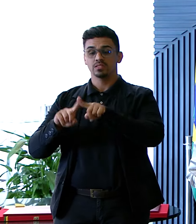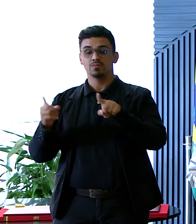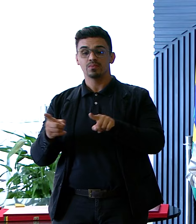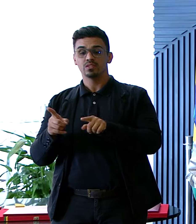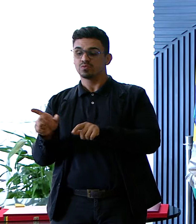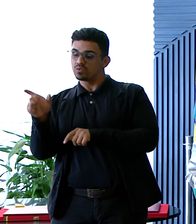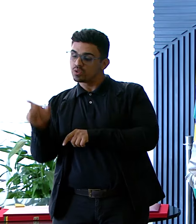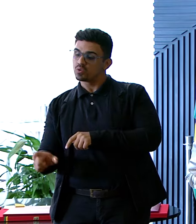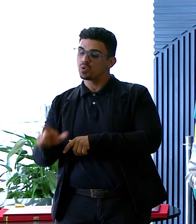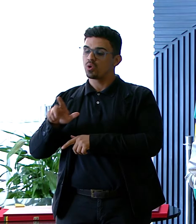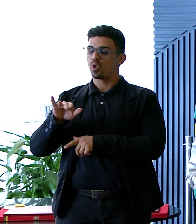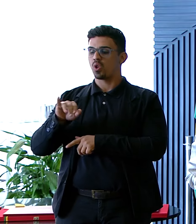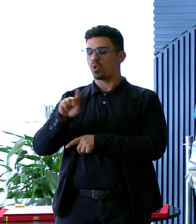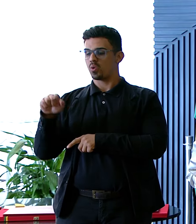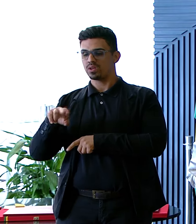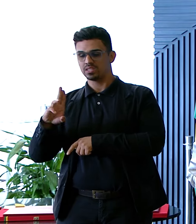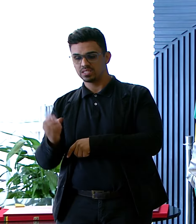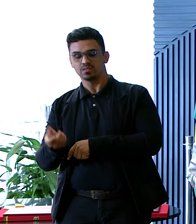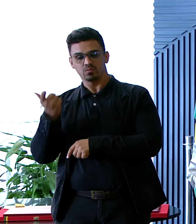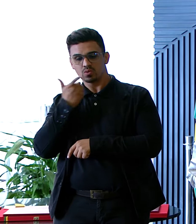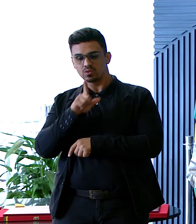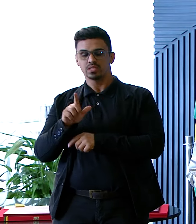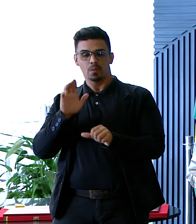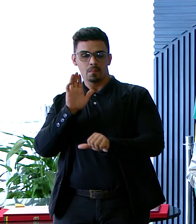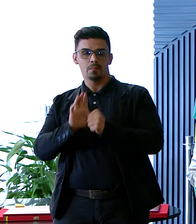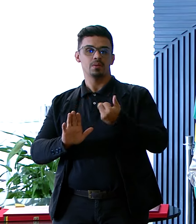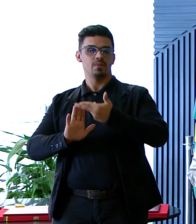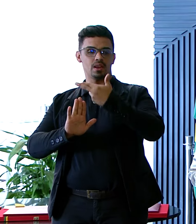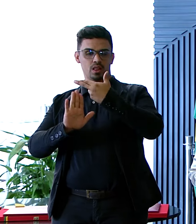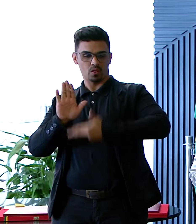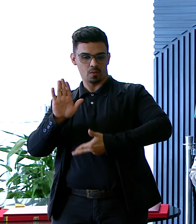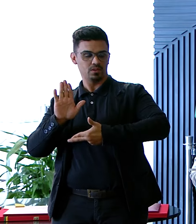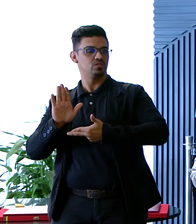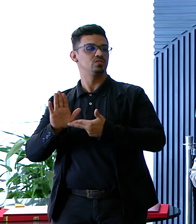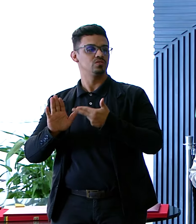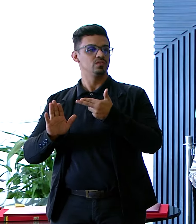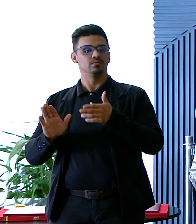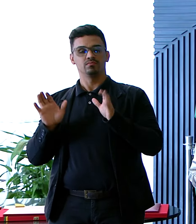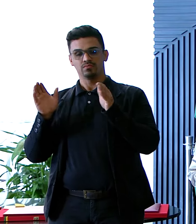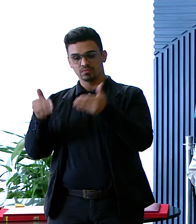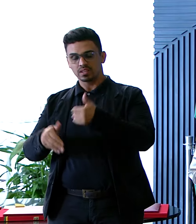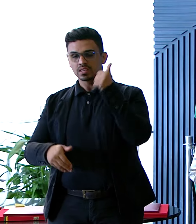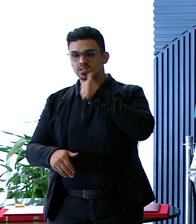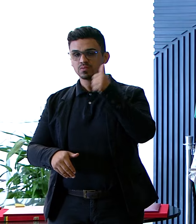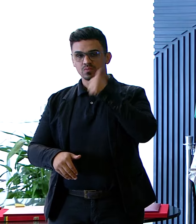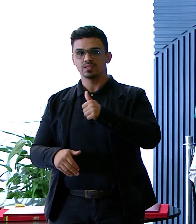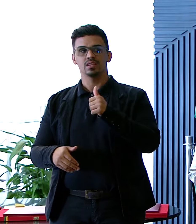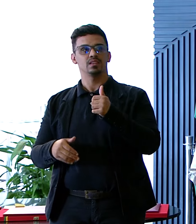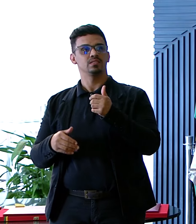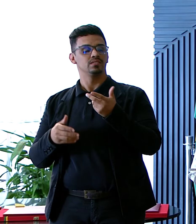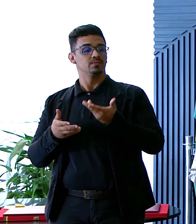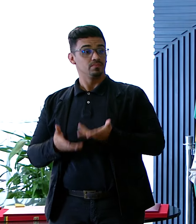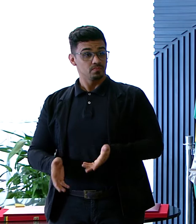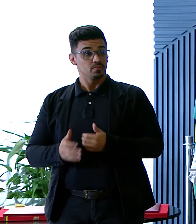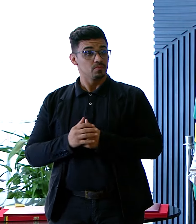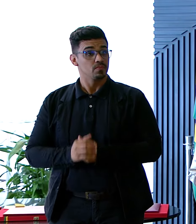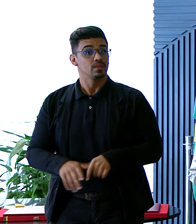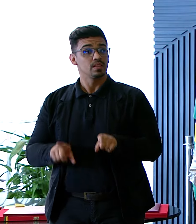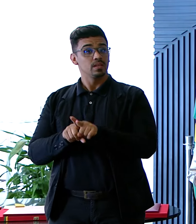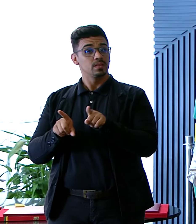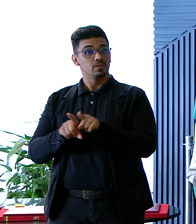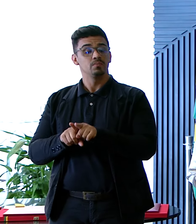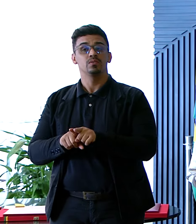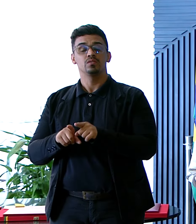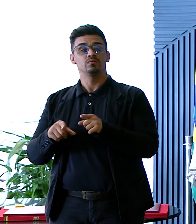Luizinho Como secretário de saúde Que baixou a primeira normativa Para dar dignidade Às mulheres No seu nascimento E assim foi com